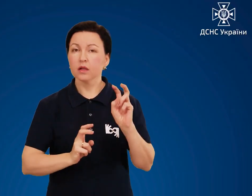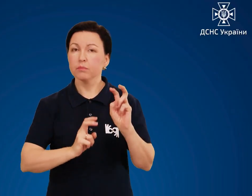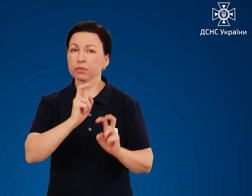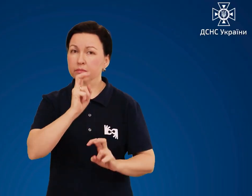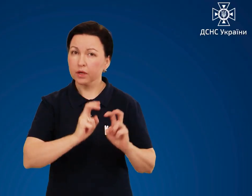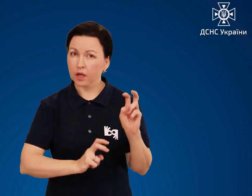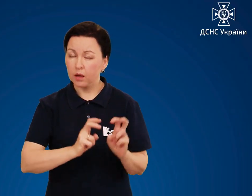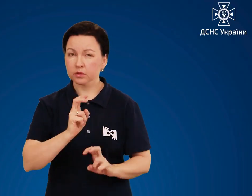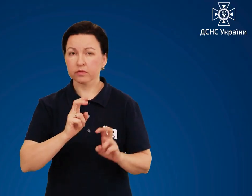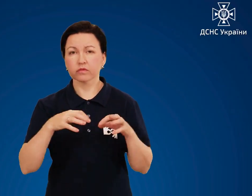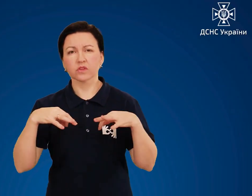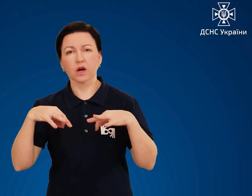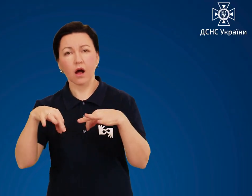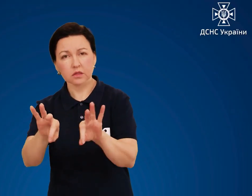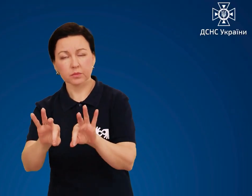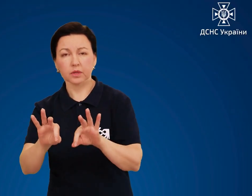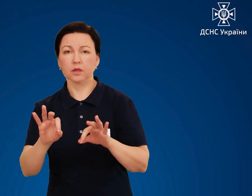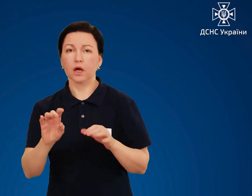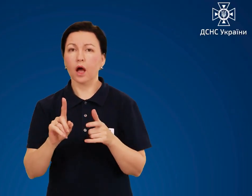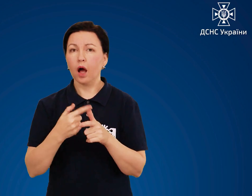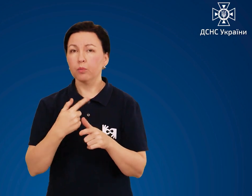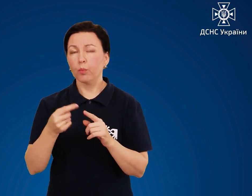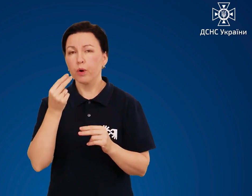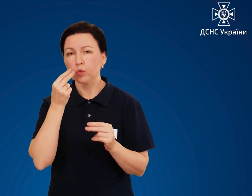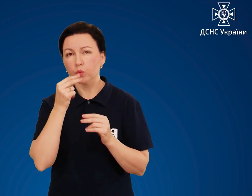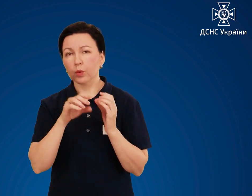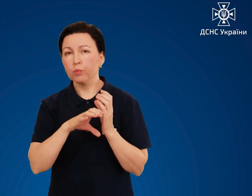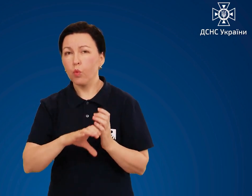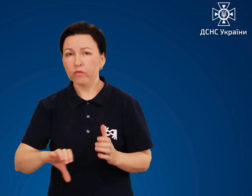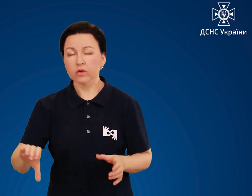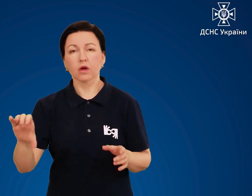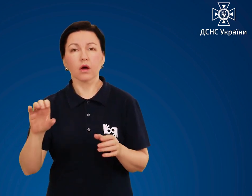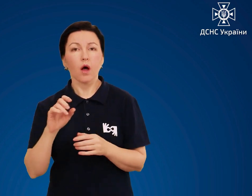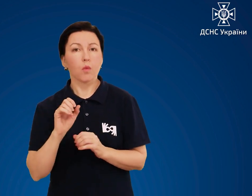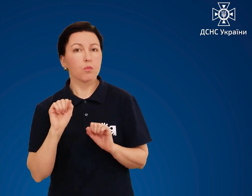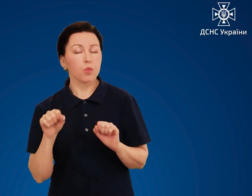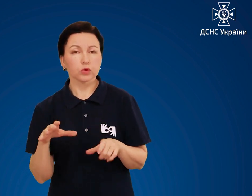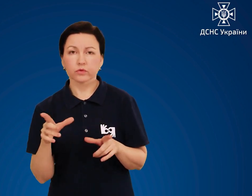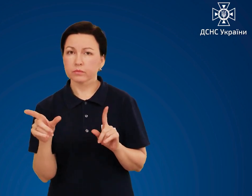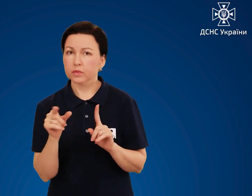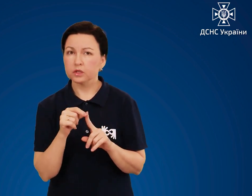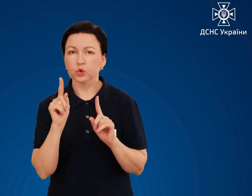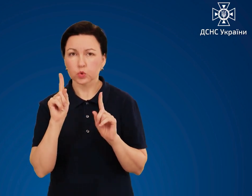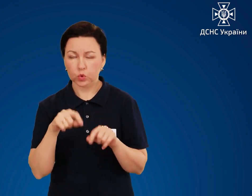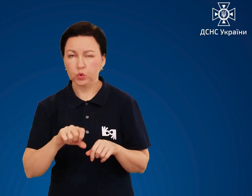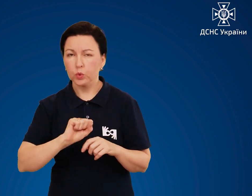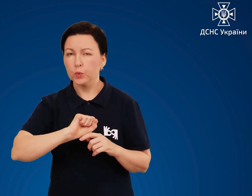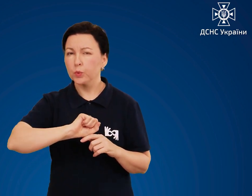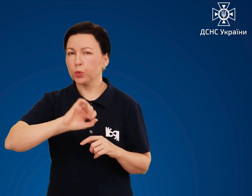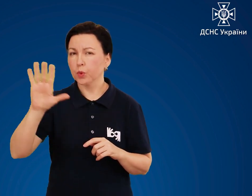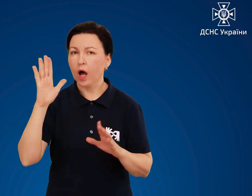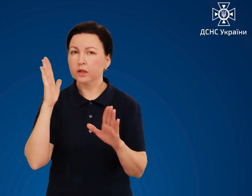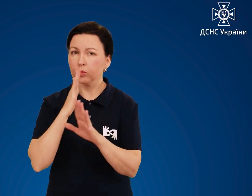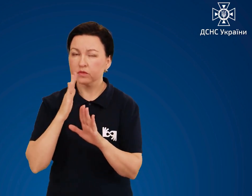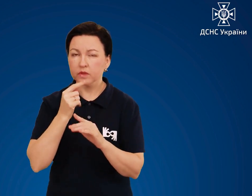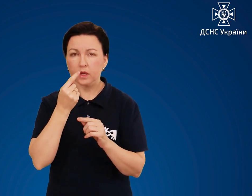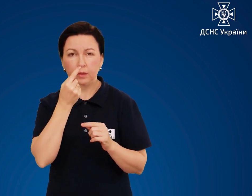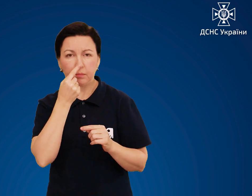підприємствах, транспорті та продуктопроводах можуть супроводжуватися викидом в атмосферу і на прилеглу